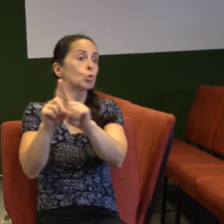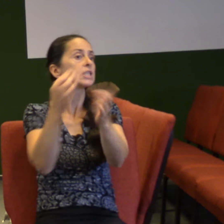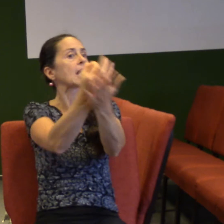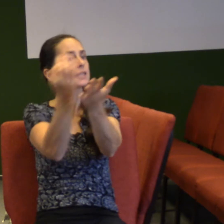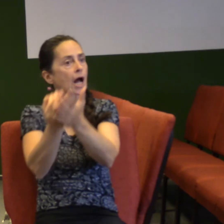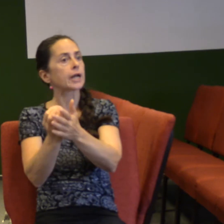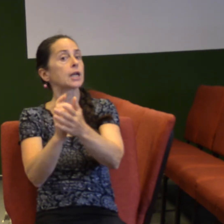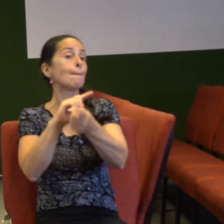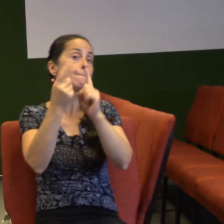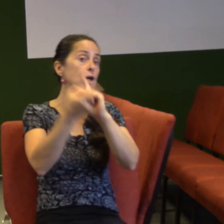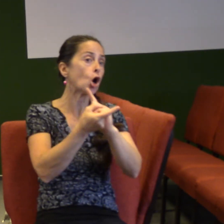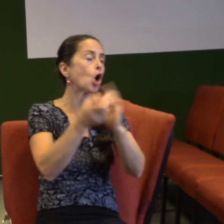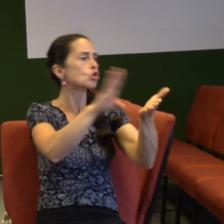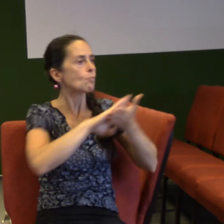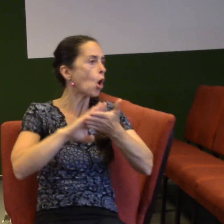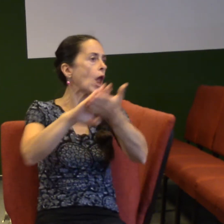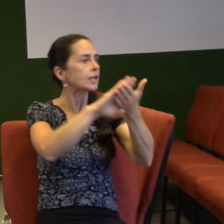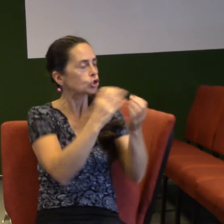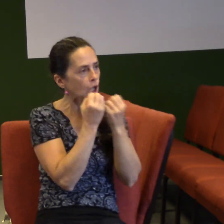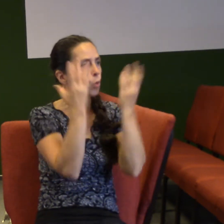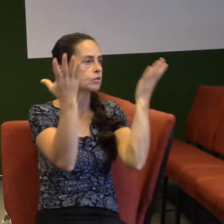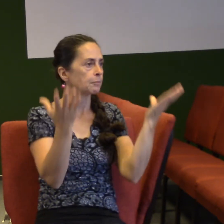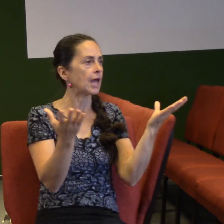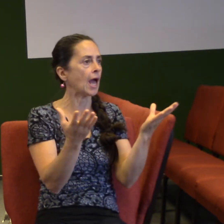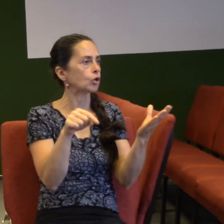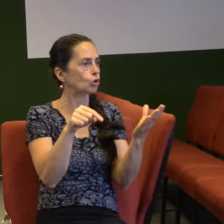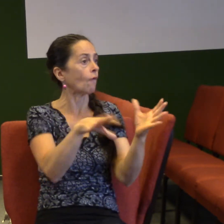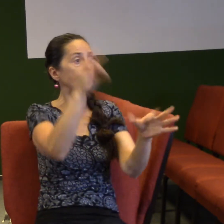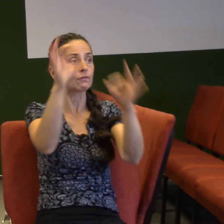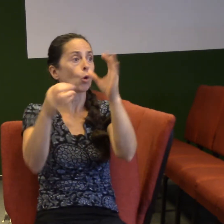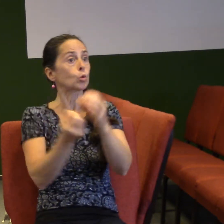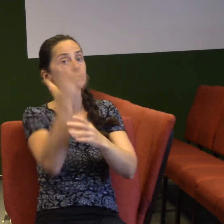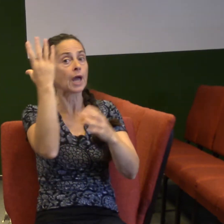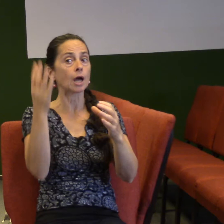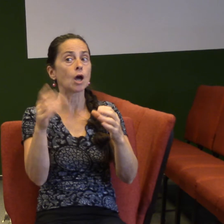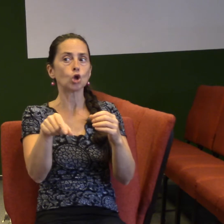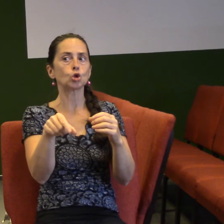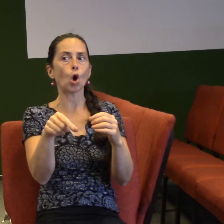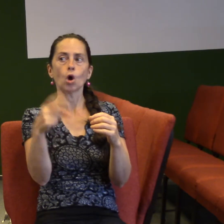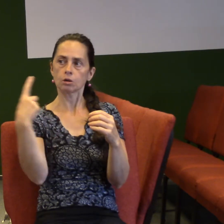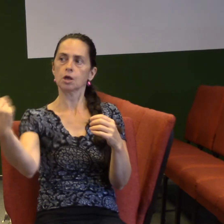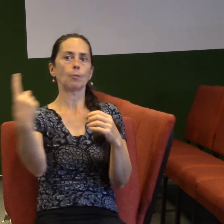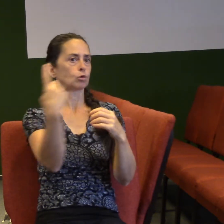Tady není nic o vyvolených. Tady není nic o speciálních jedincích. Tady není nic o speciálních lidech.